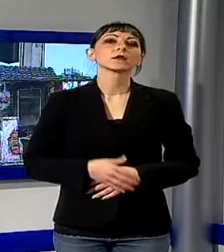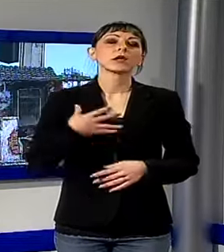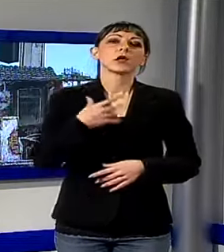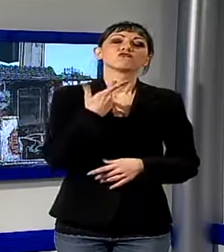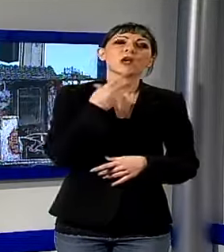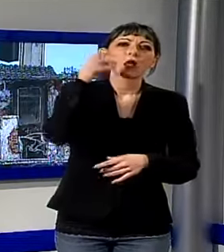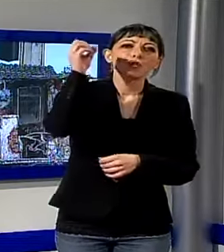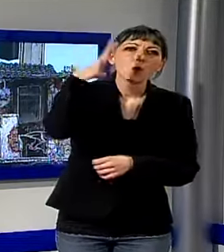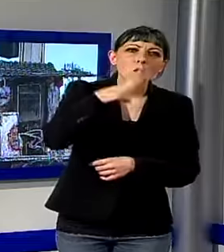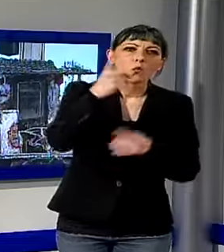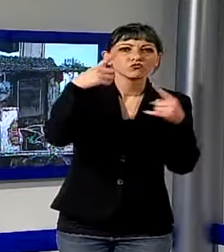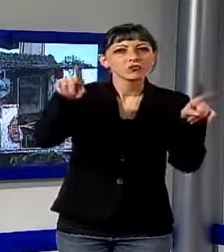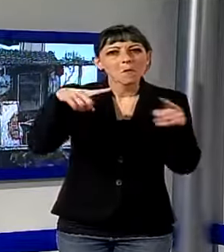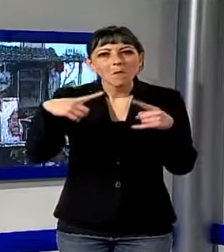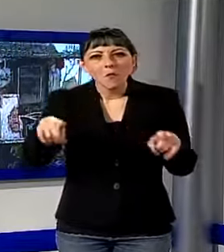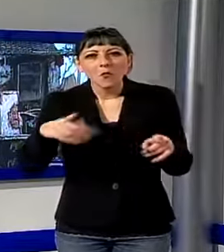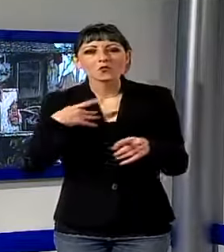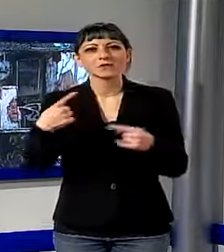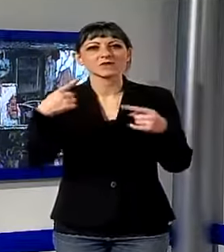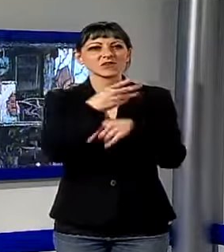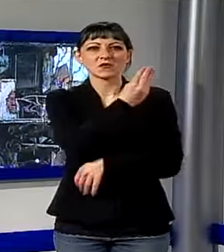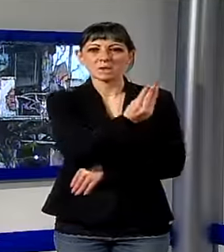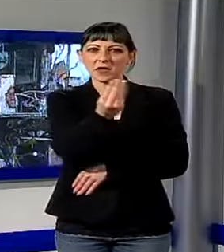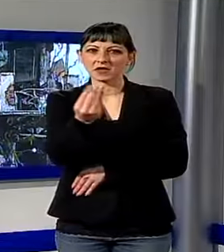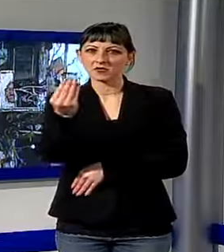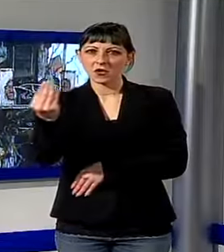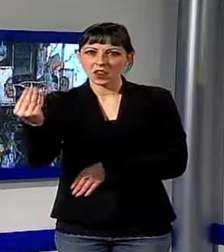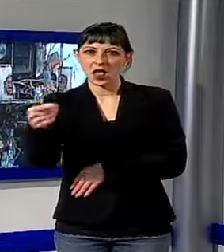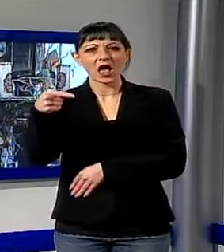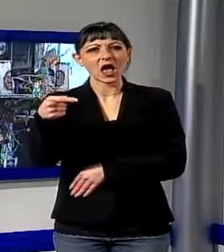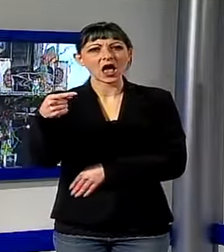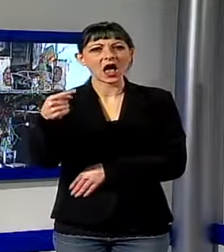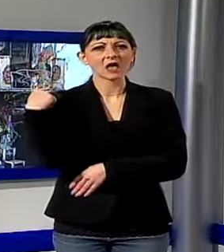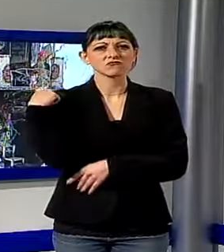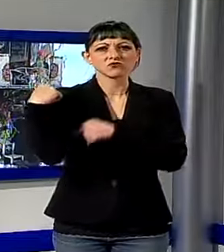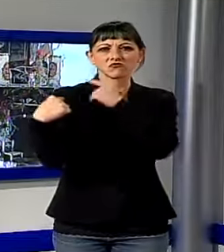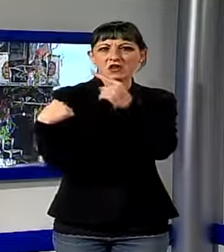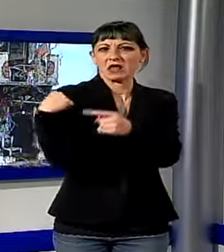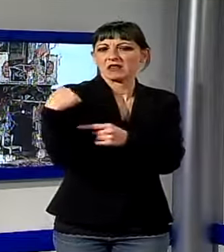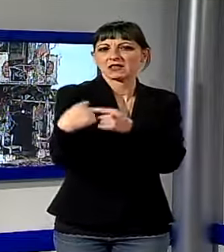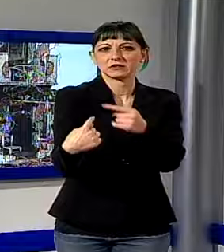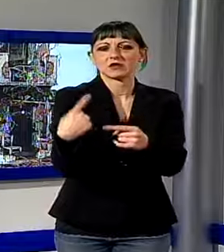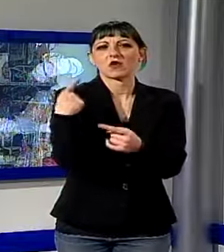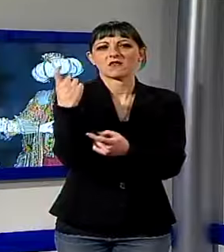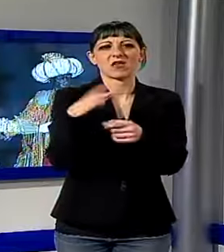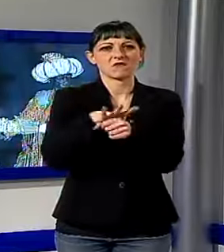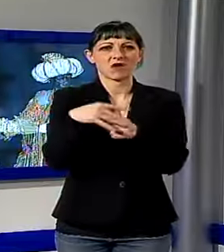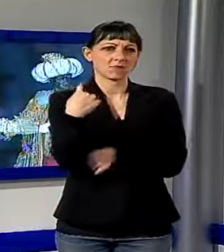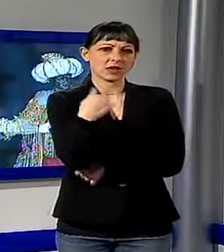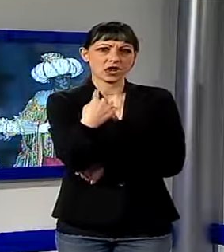alla colonna sonora mentre personaggi sono quelli che la famiglia si tramanda da generazioni a cui sono state affiancate nuove figure